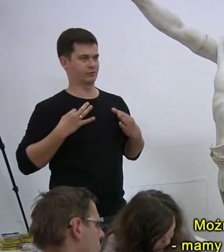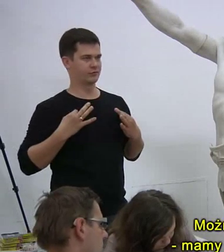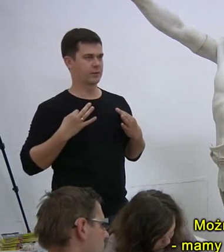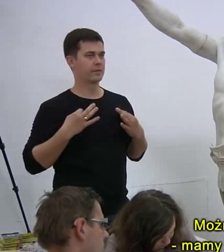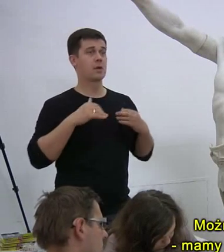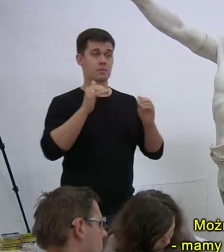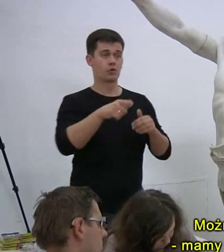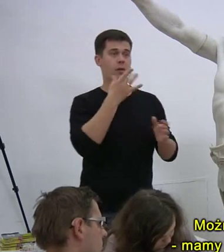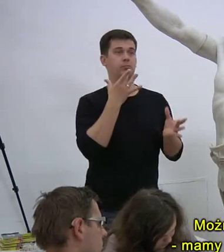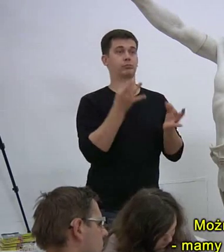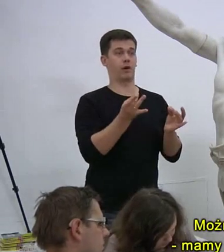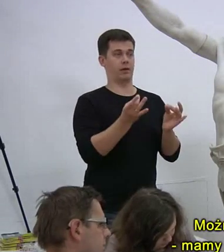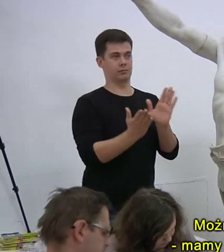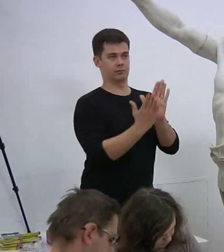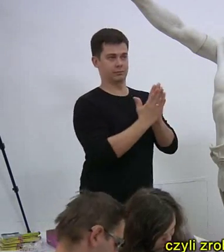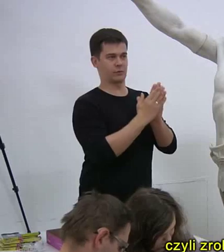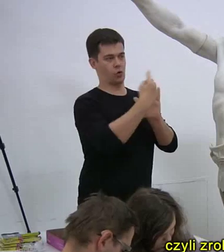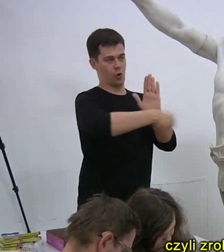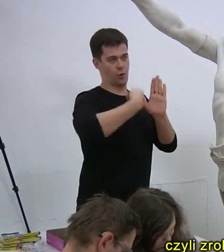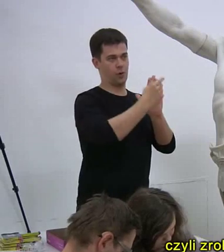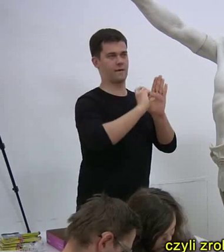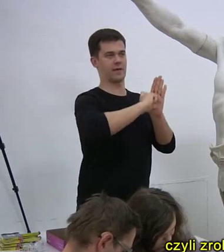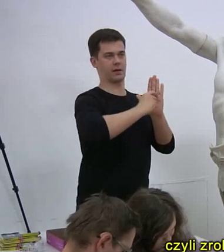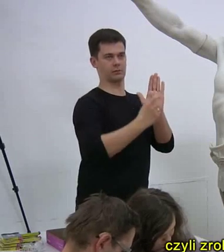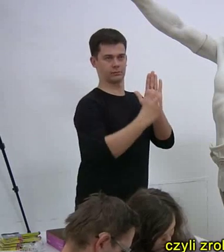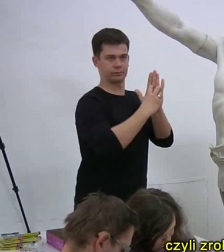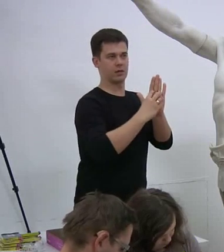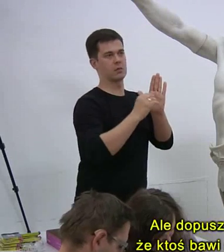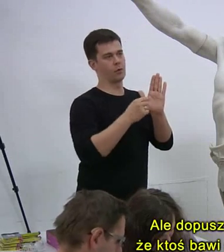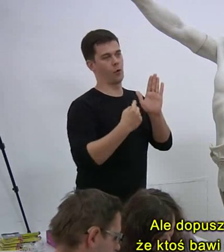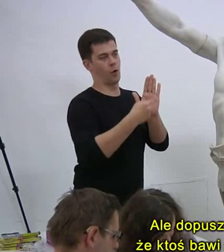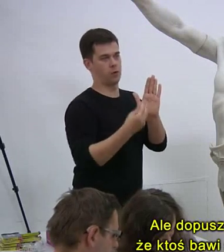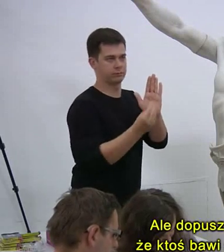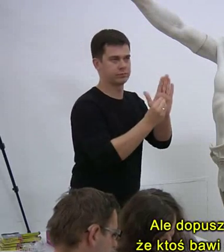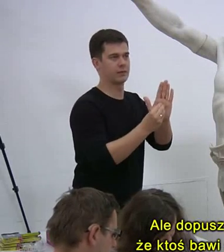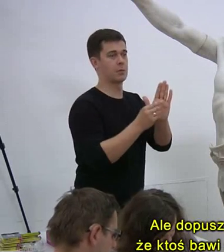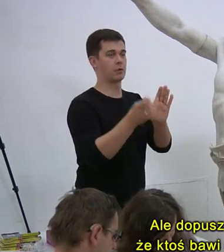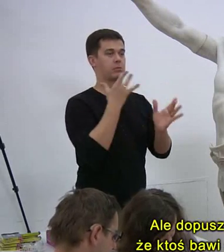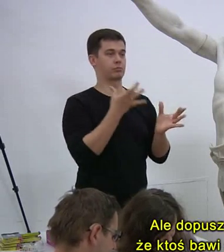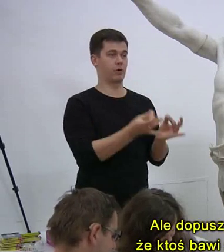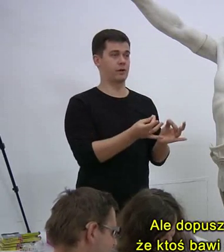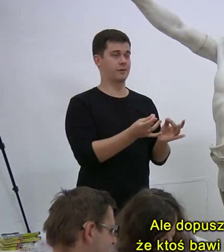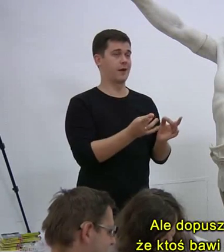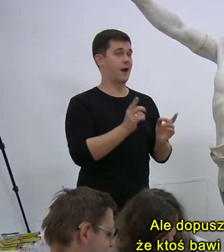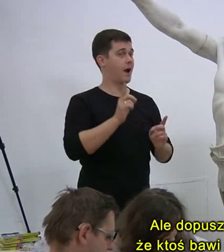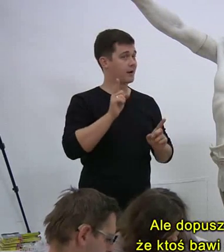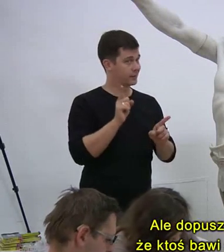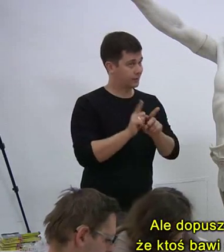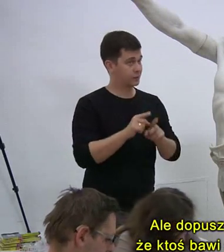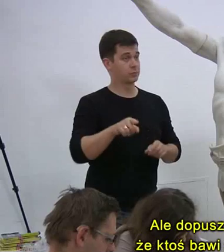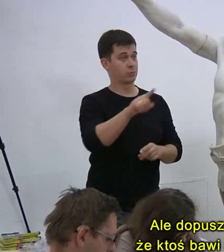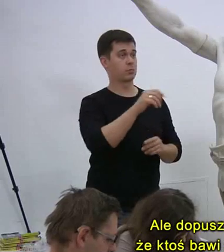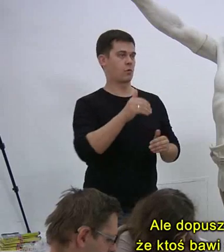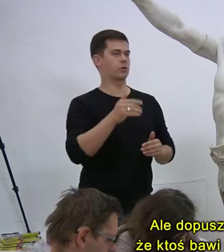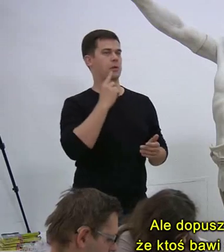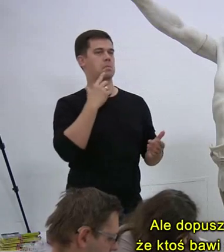je w klejach. Mamy też nieklejące, żebyśmy nieślonne. Czyli zrobić coś trwałego. Ale dopuszczam też taką sytuację, że ktoś po